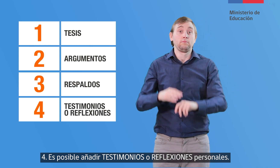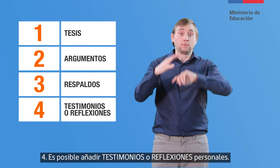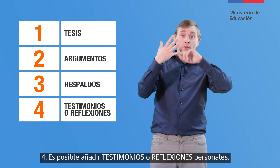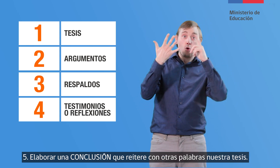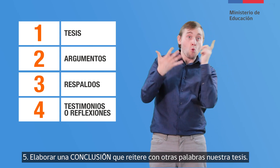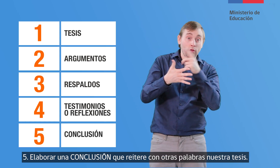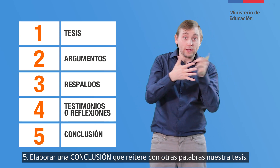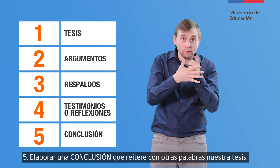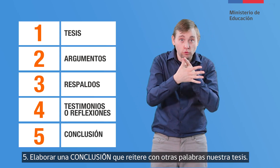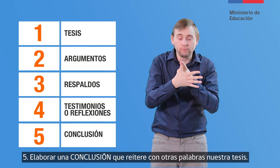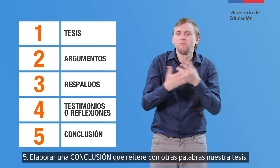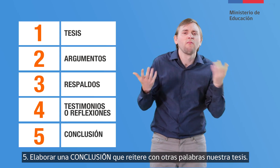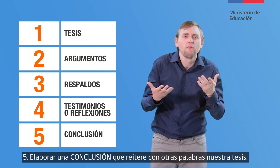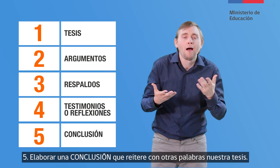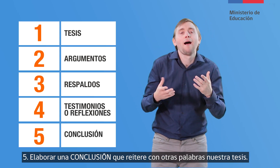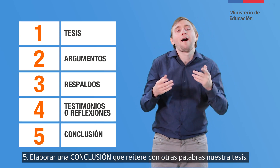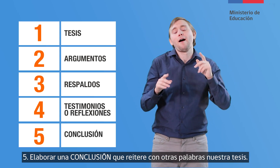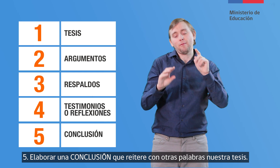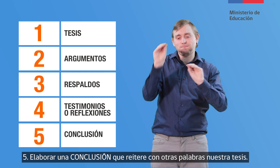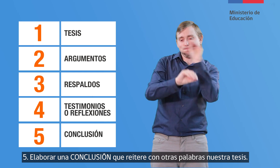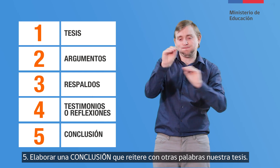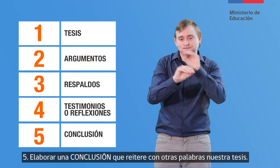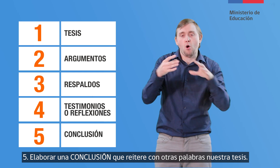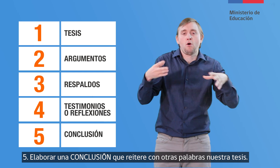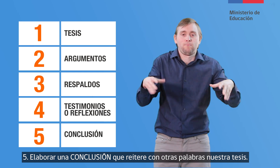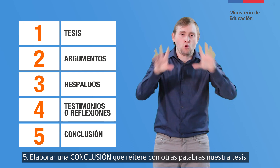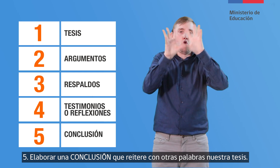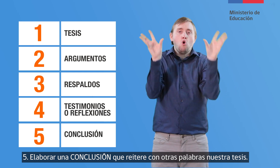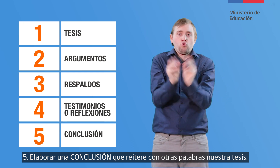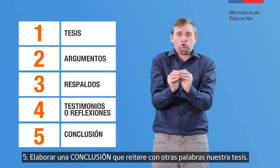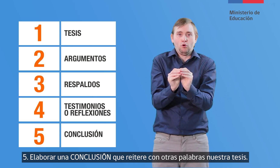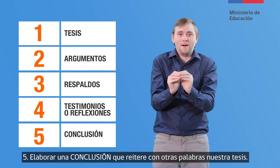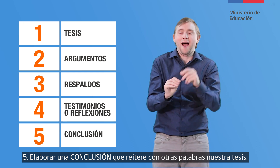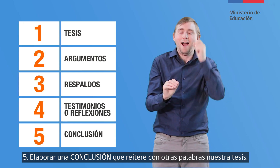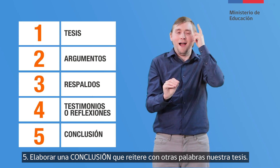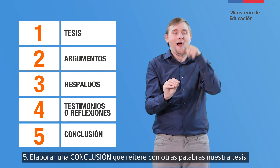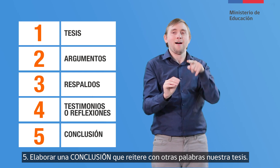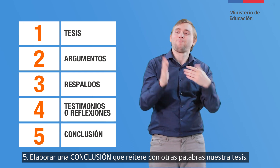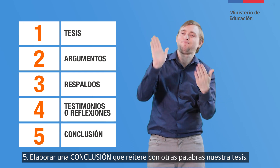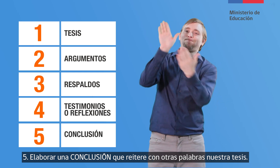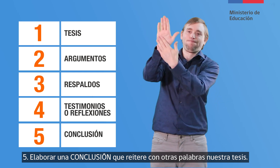5. Elaborar una conclusión que reitere con otras palabras nuestra tesis.